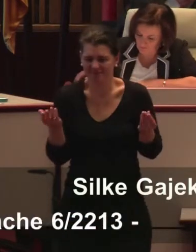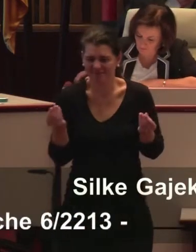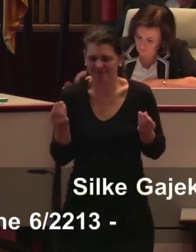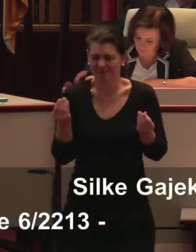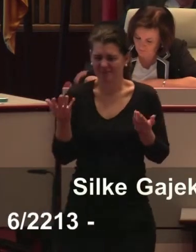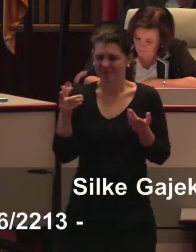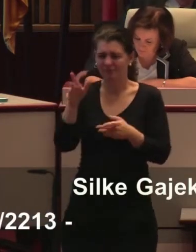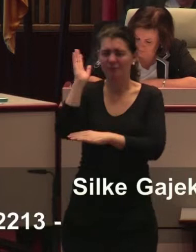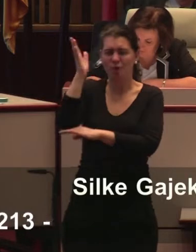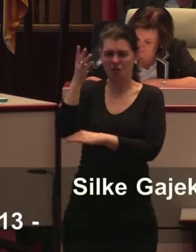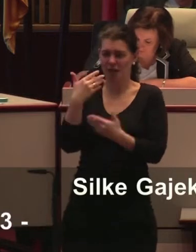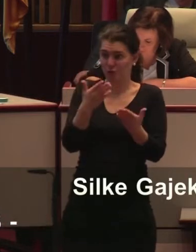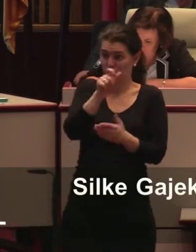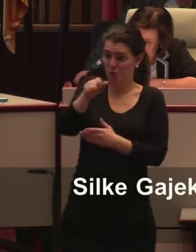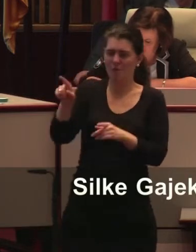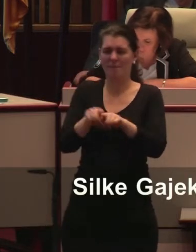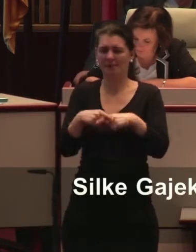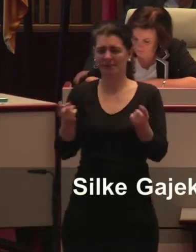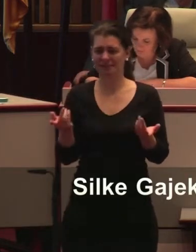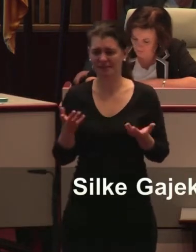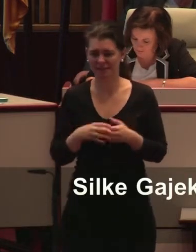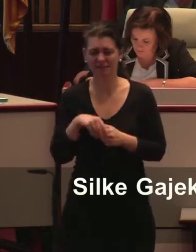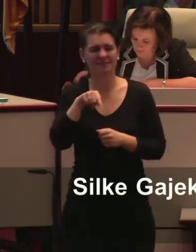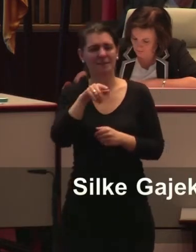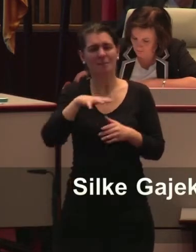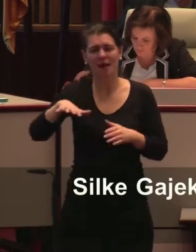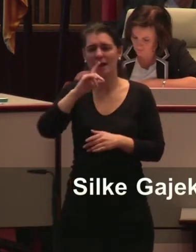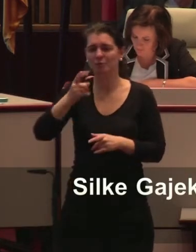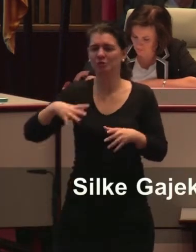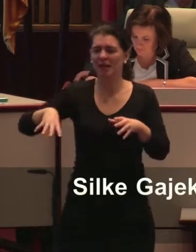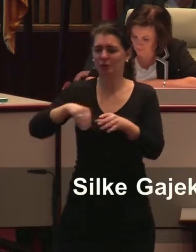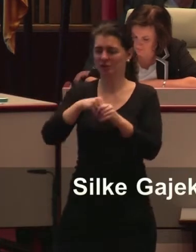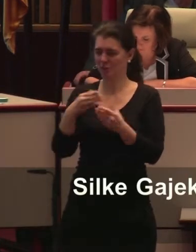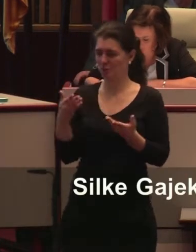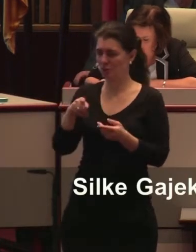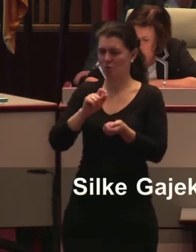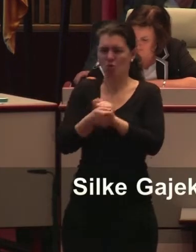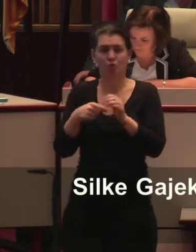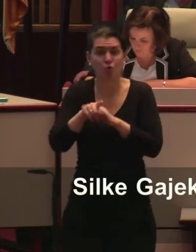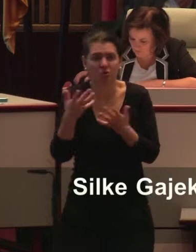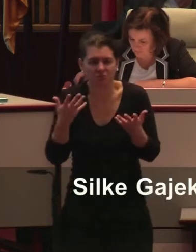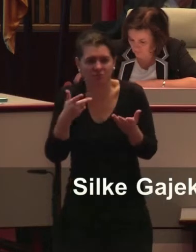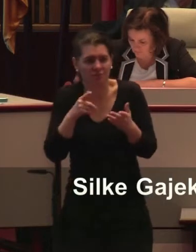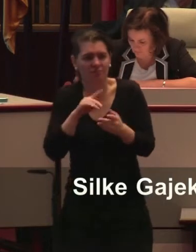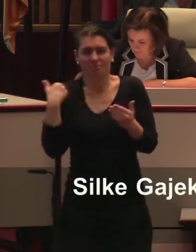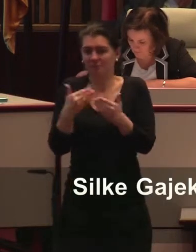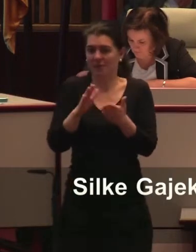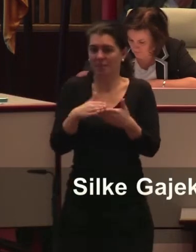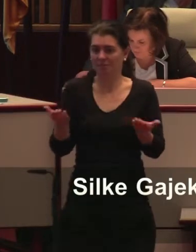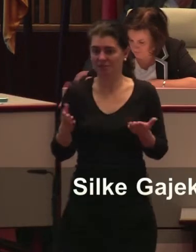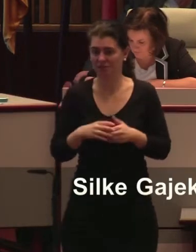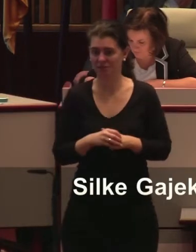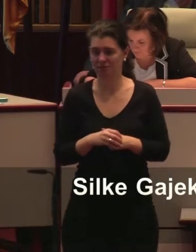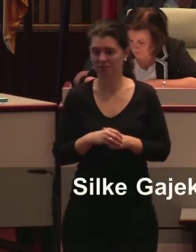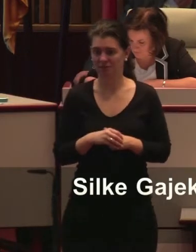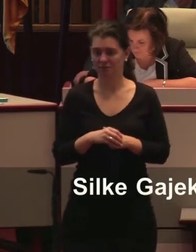wollen hier Ministerien zusammenarbeiten? Es gibt natürlich auch inklusionsbefürwortende Literatur. Davon hören wir wenig vom